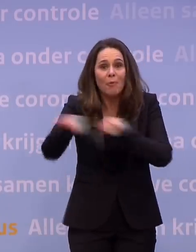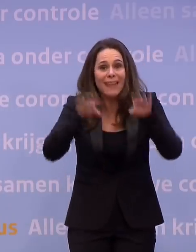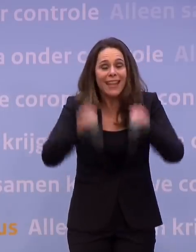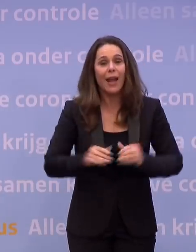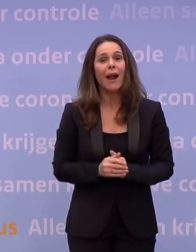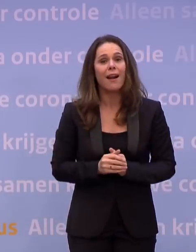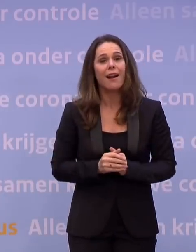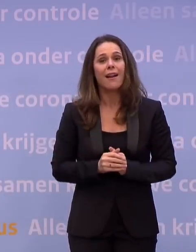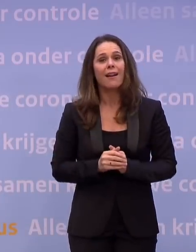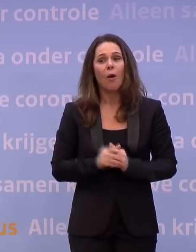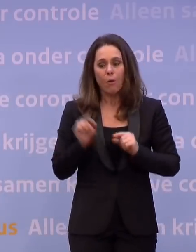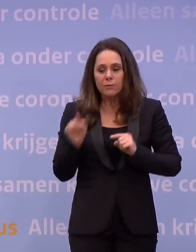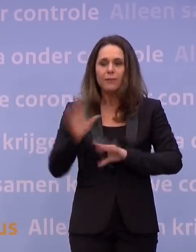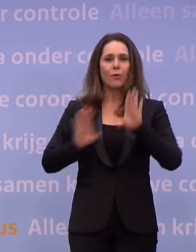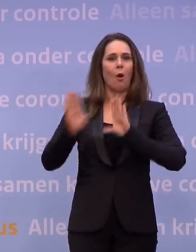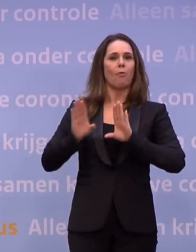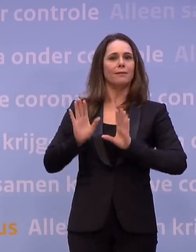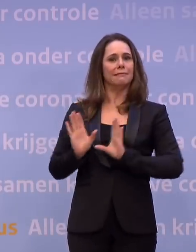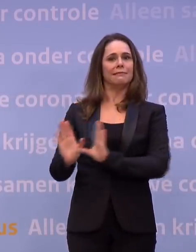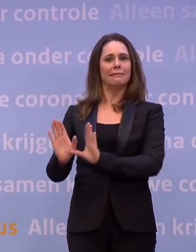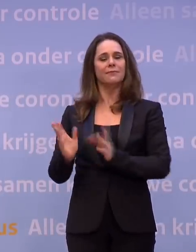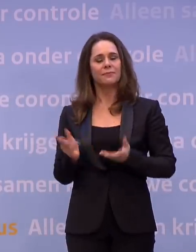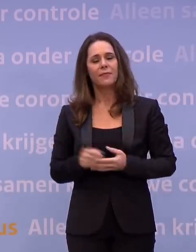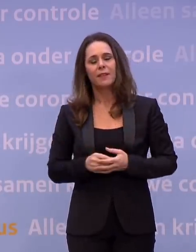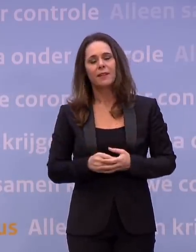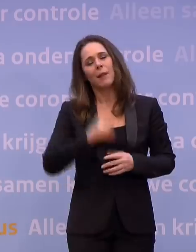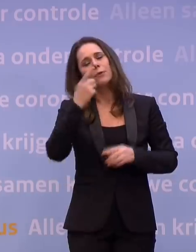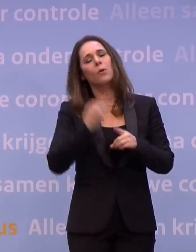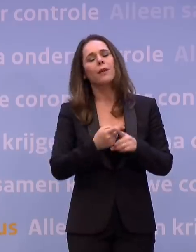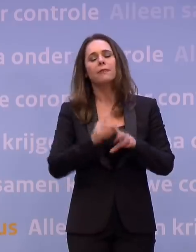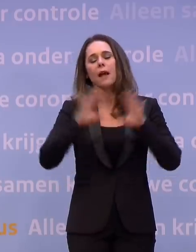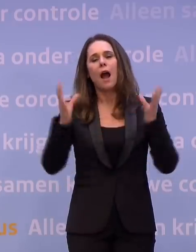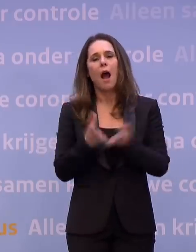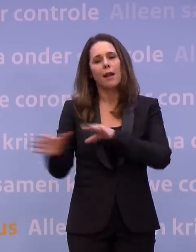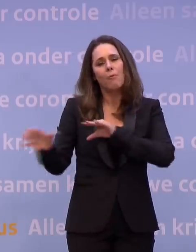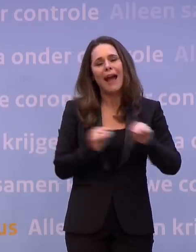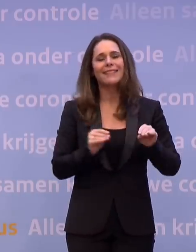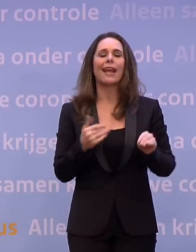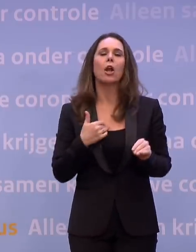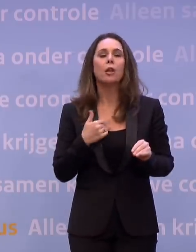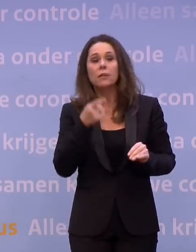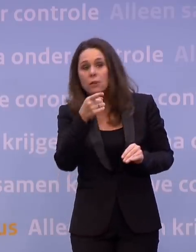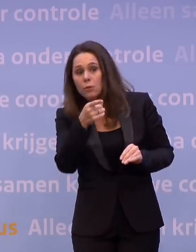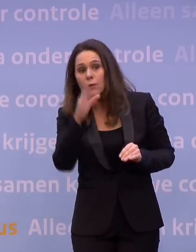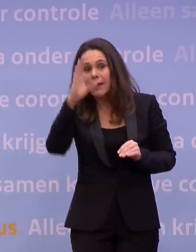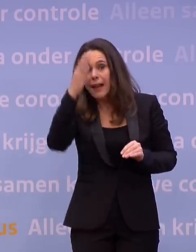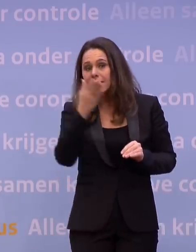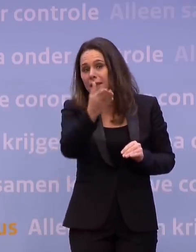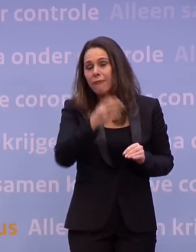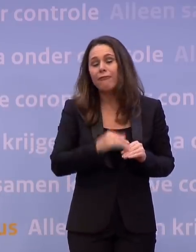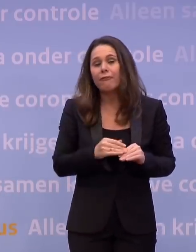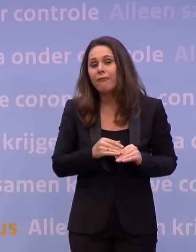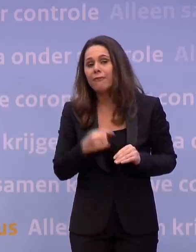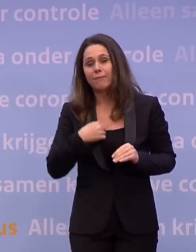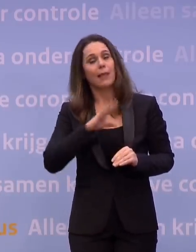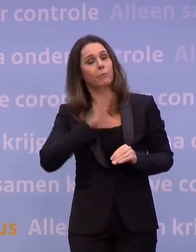Ja. Om zoveel mogelijk die golf weg te duwen. Maar nogmaals, we nemen alle maatregelen en u en ik zijn... Althans, u bent zo creatief en ik ook